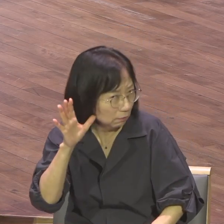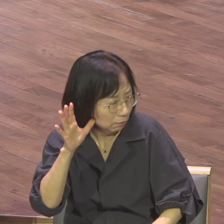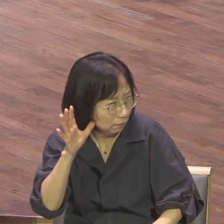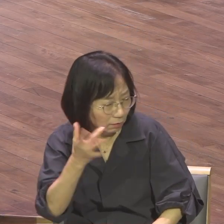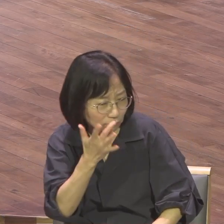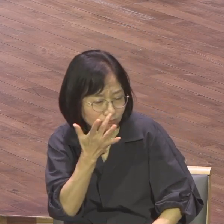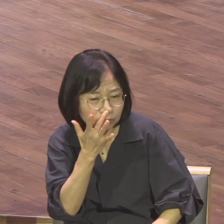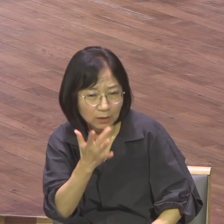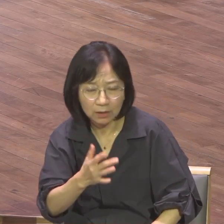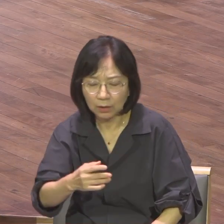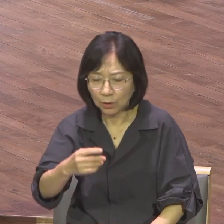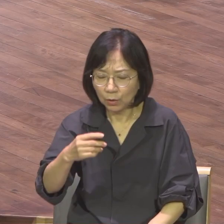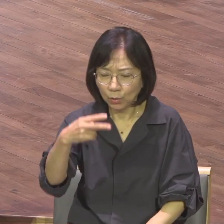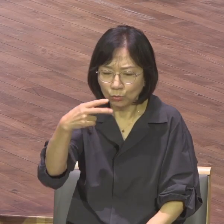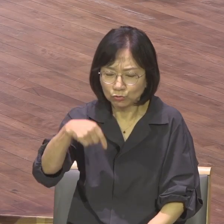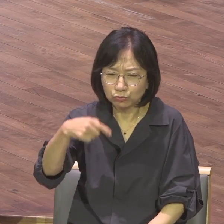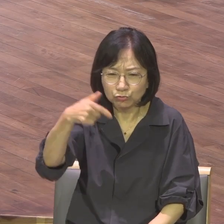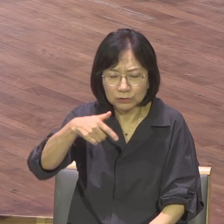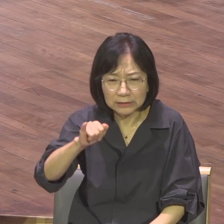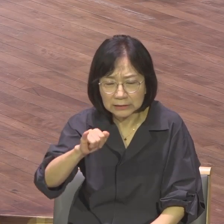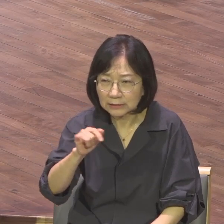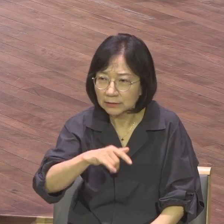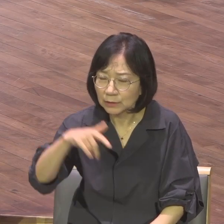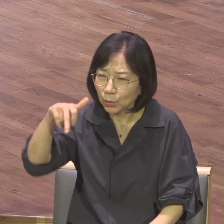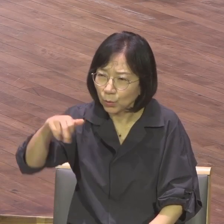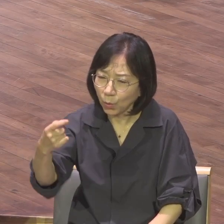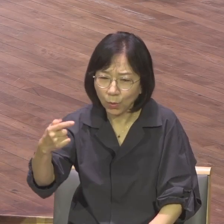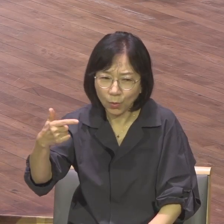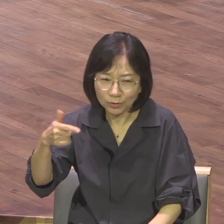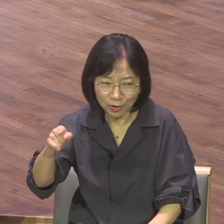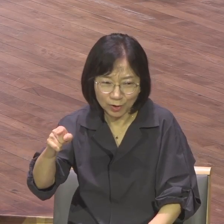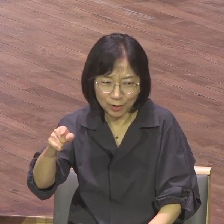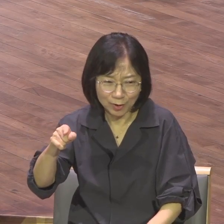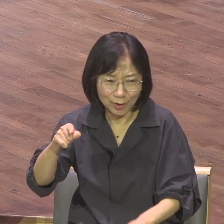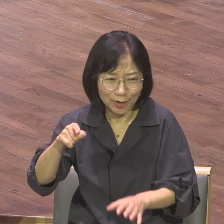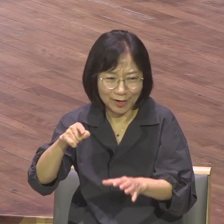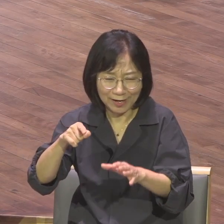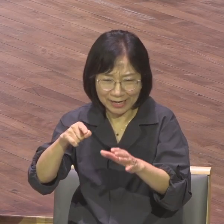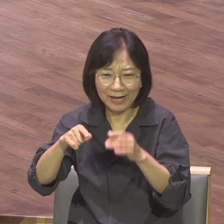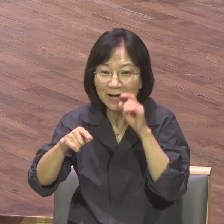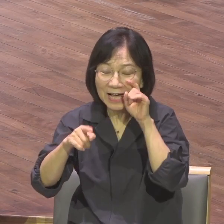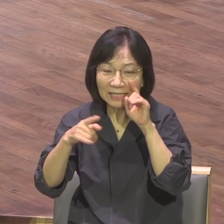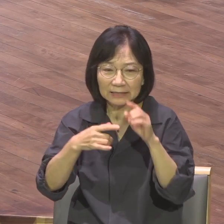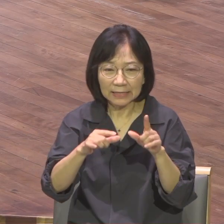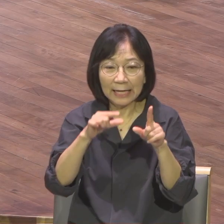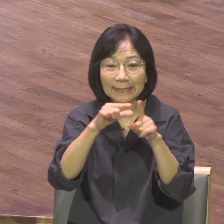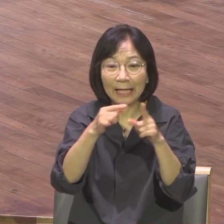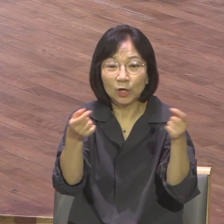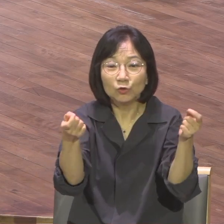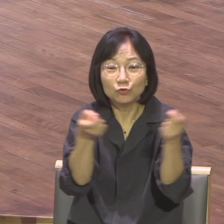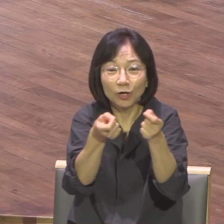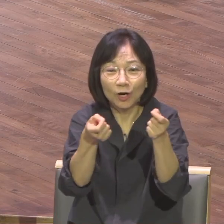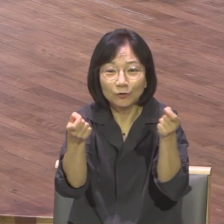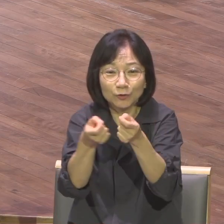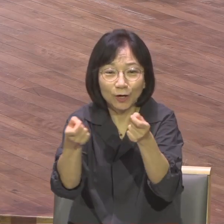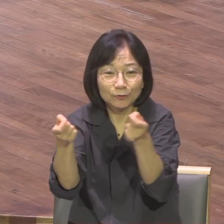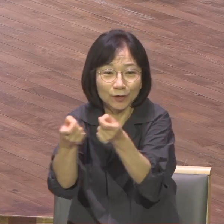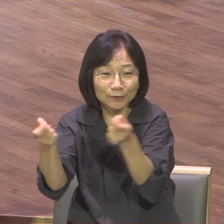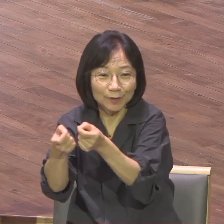두 끼 코너 컵 안 인생 내 컷 우리 어른들은 이게 뭔 말인가